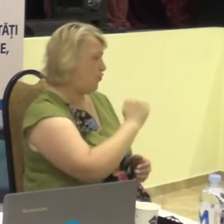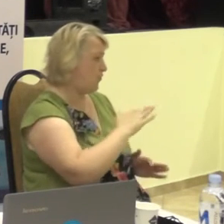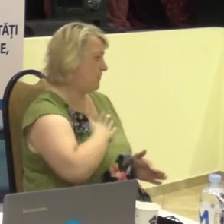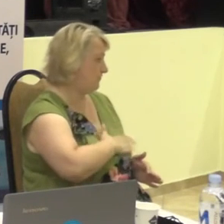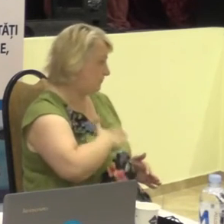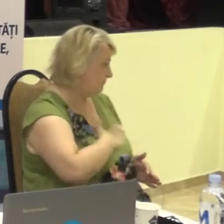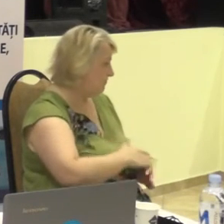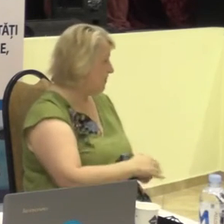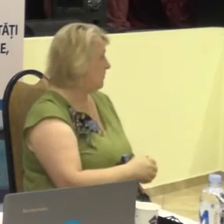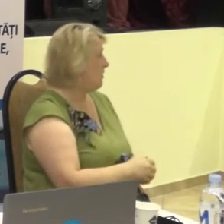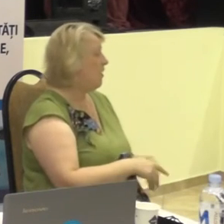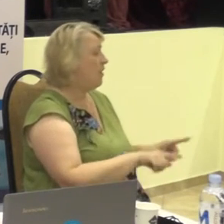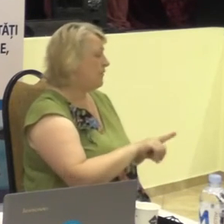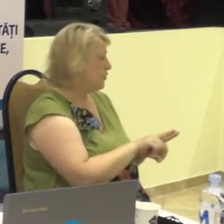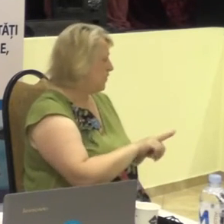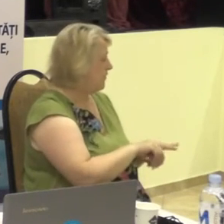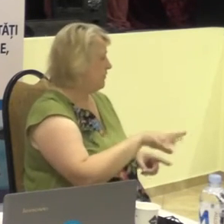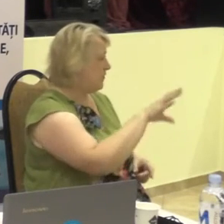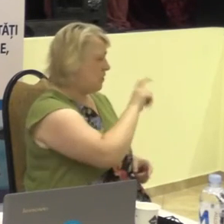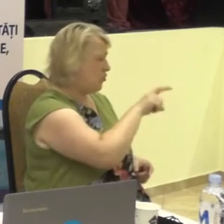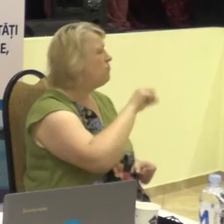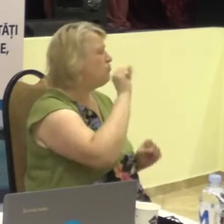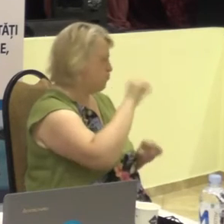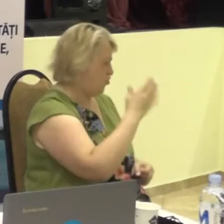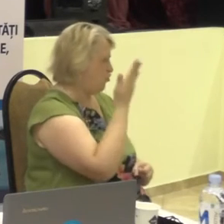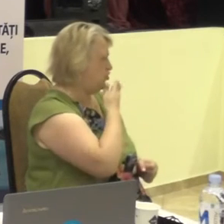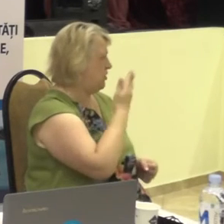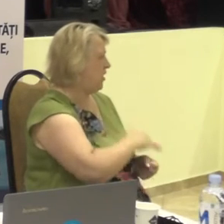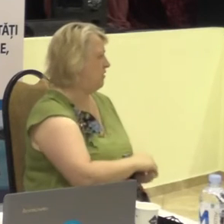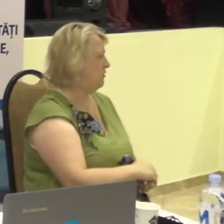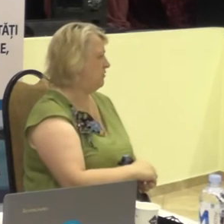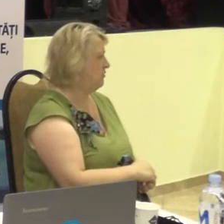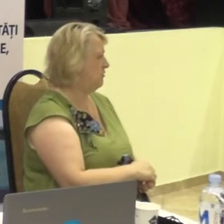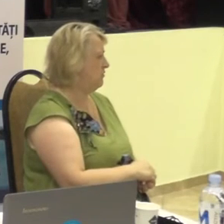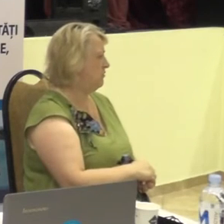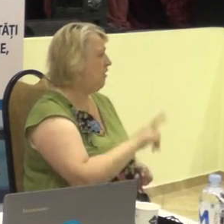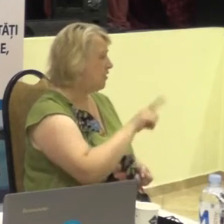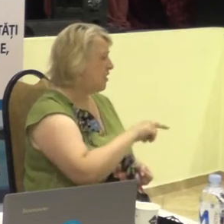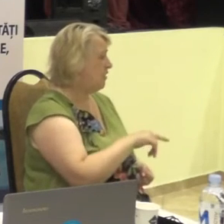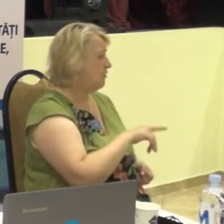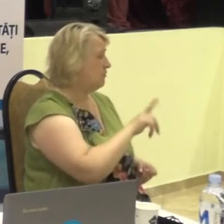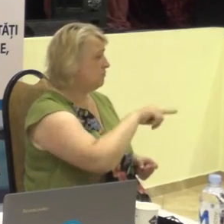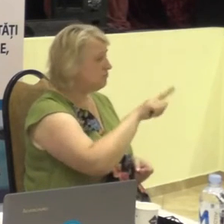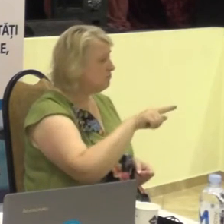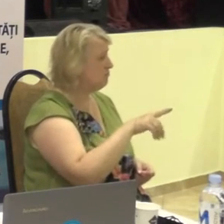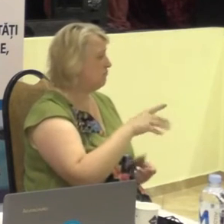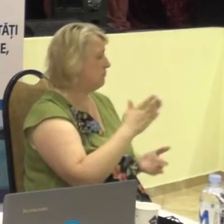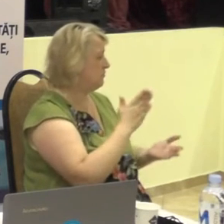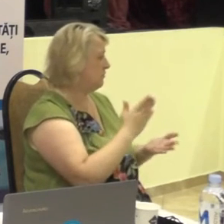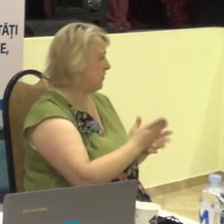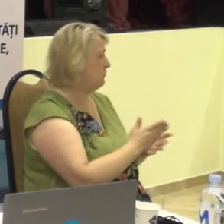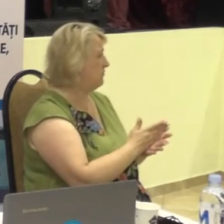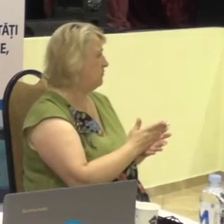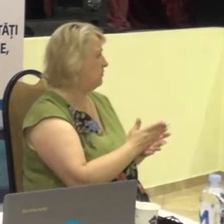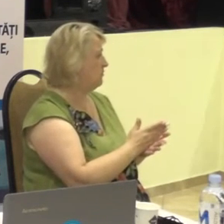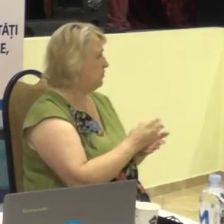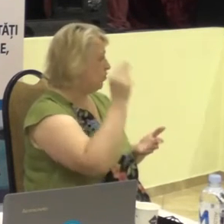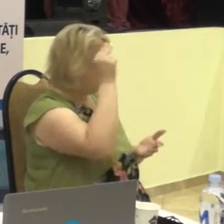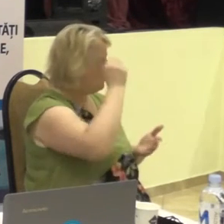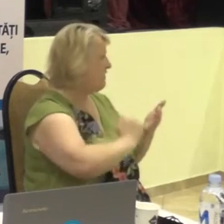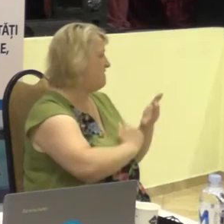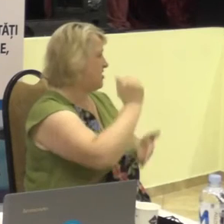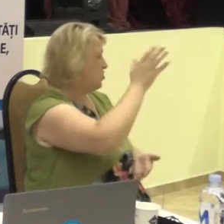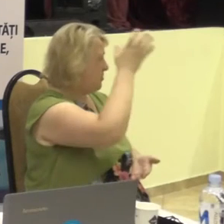Dar persoanele surdă pot citesc. Chiar unii din ei fac și studii